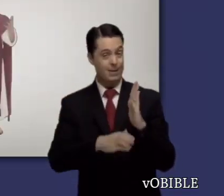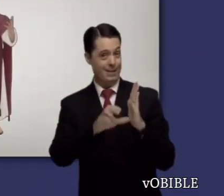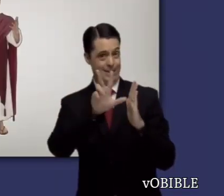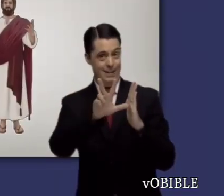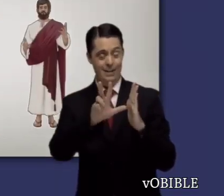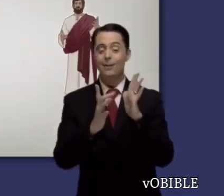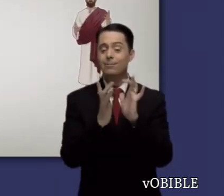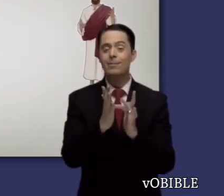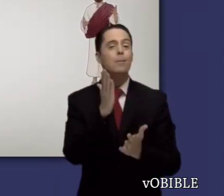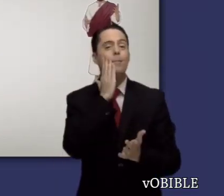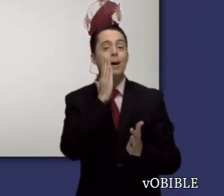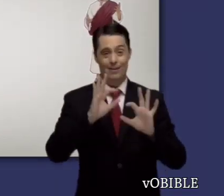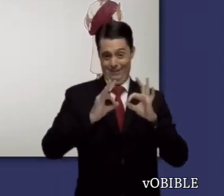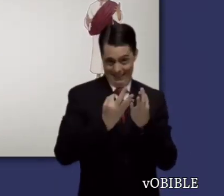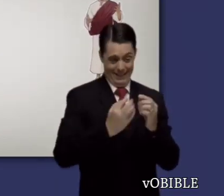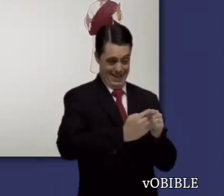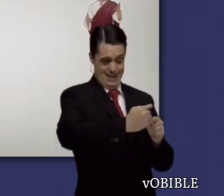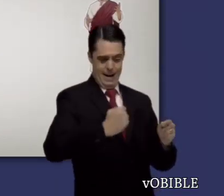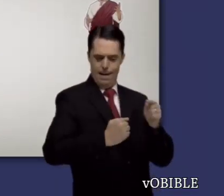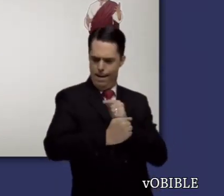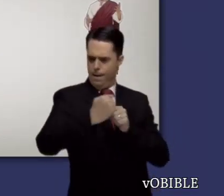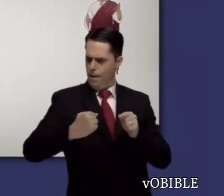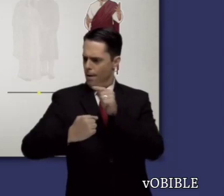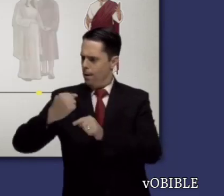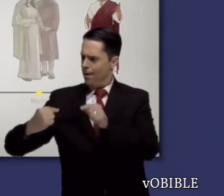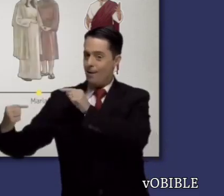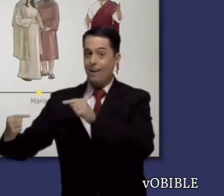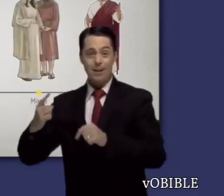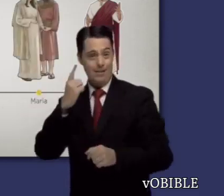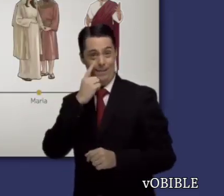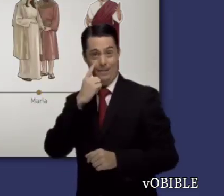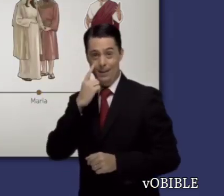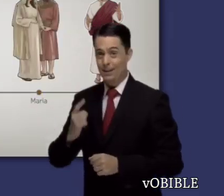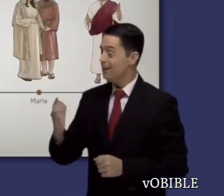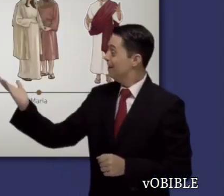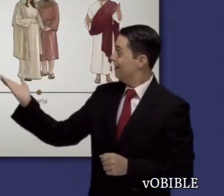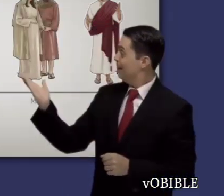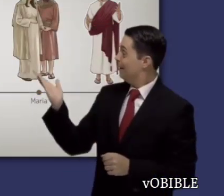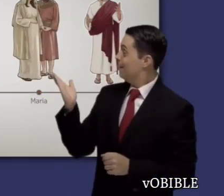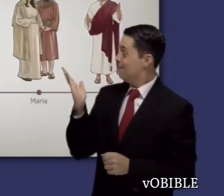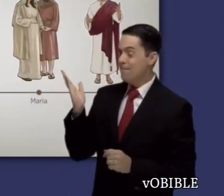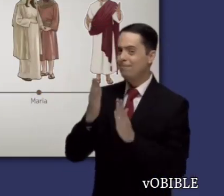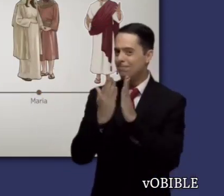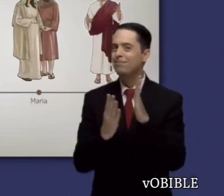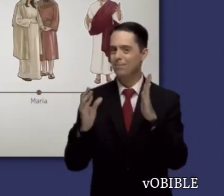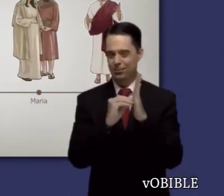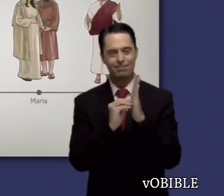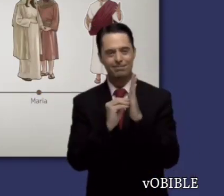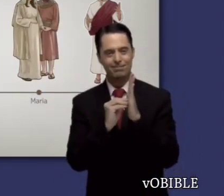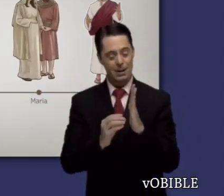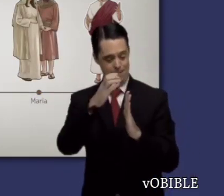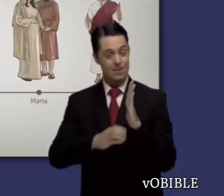También es interesante la línea genealógica de Jesús que establece que María era descendiente del rey David y que llega hasta